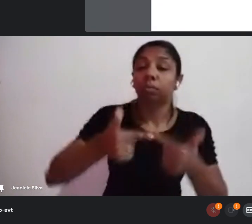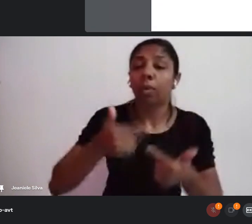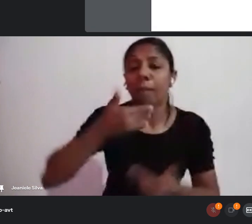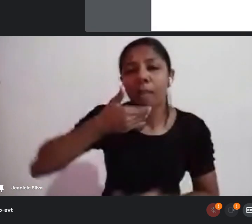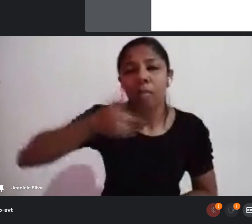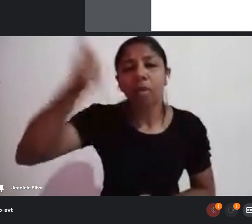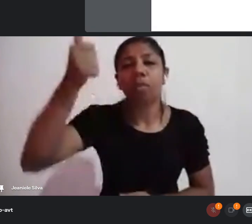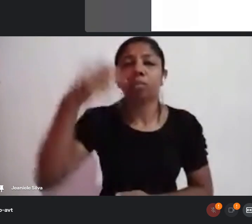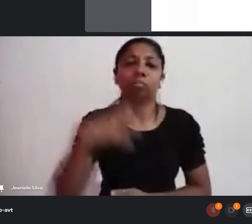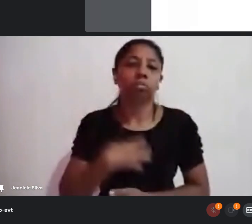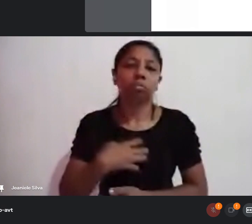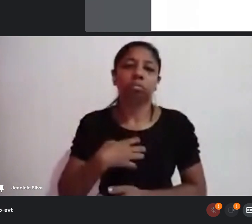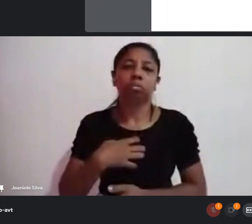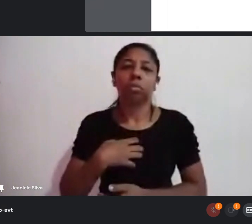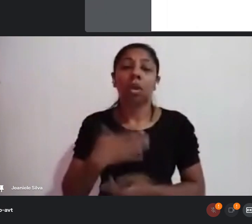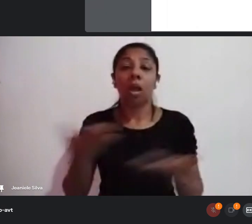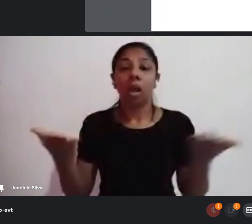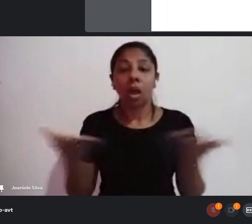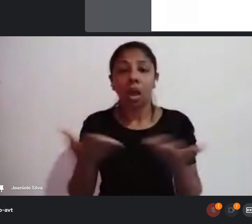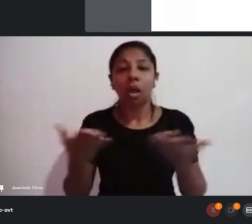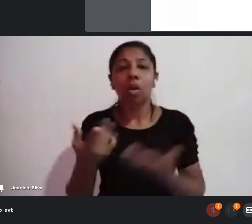tá? E aí, vamos agora para os valores.